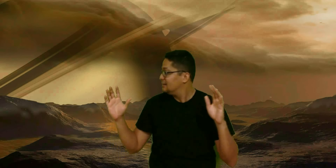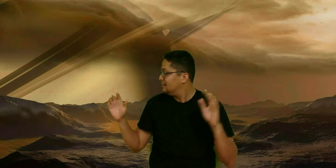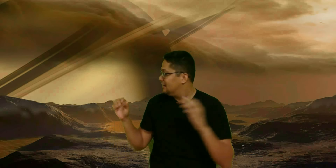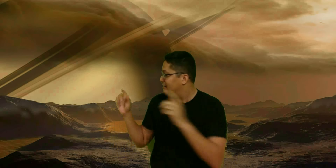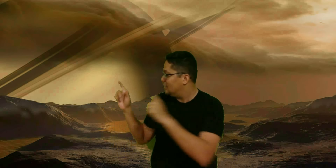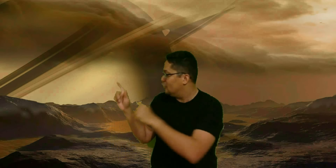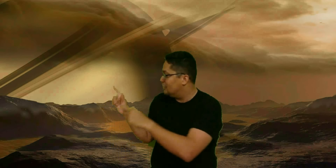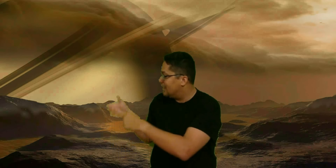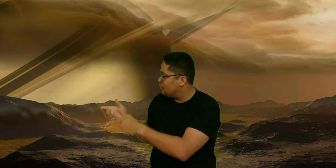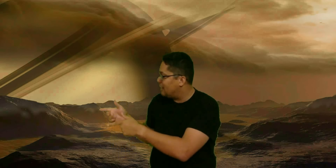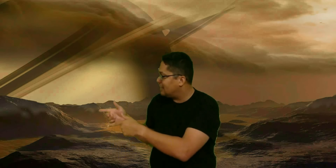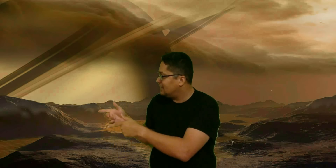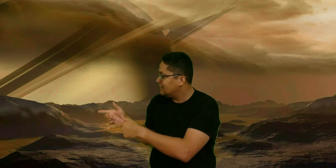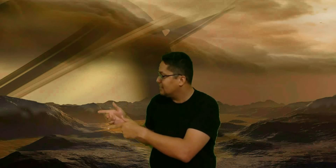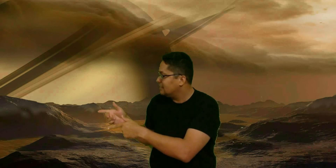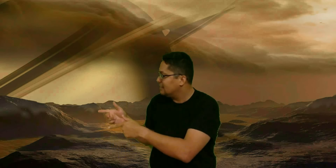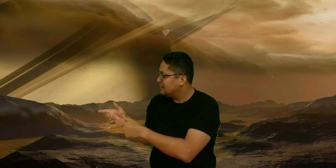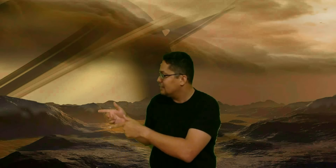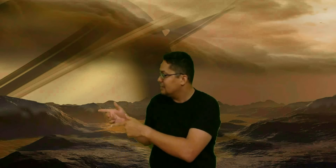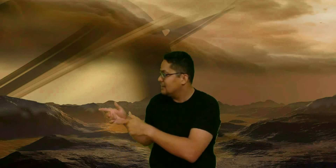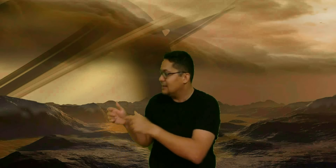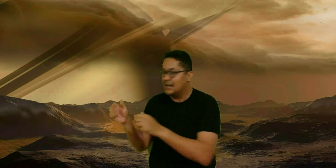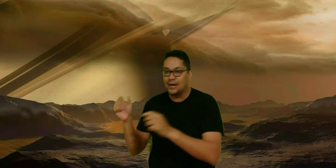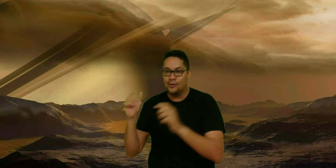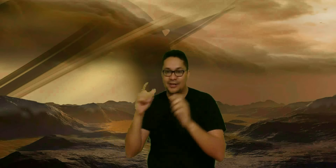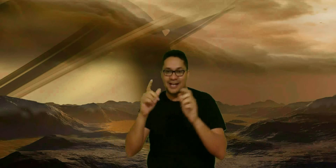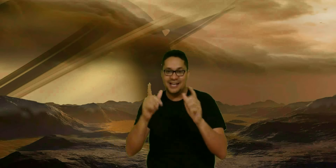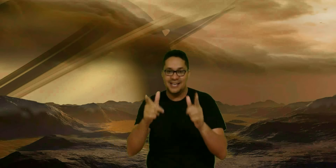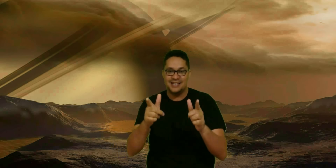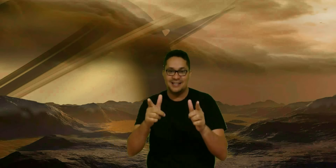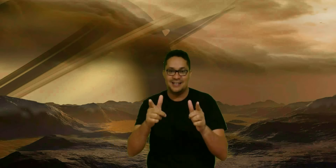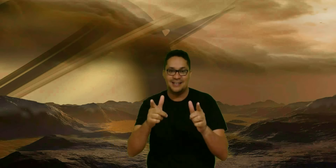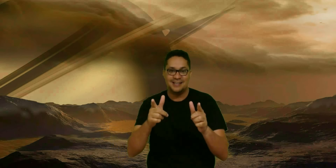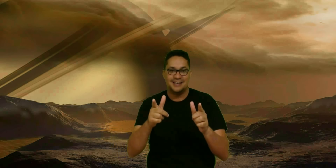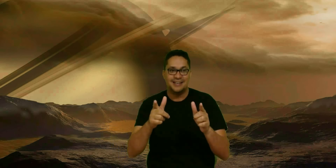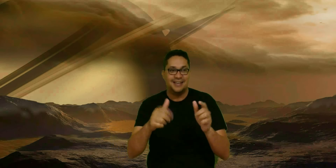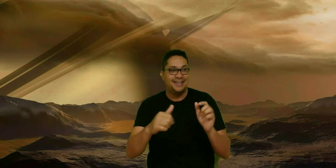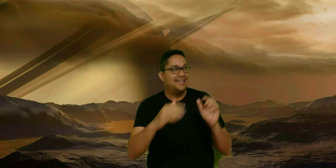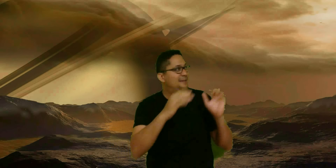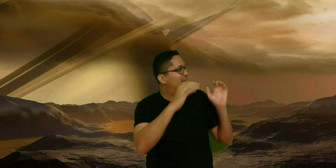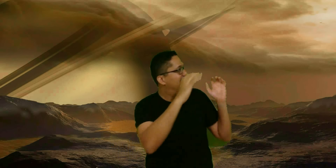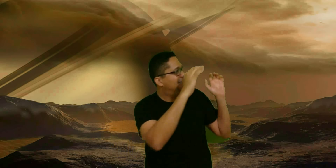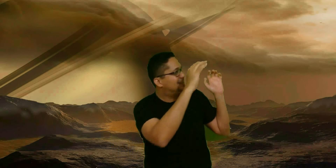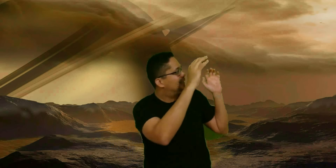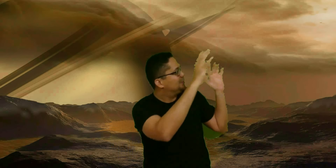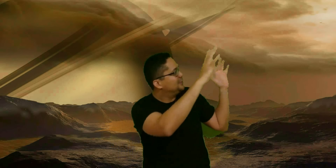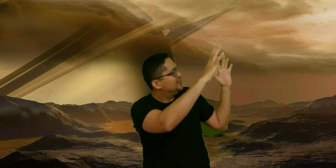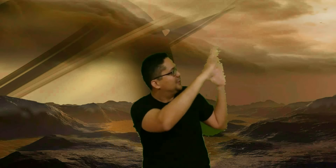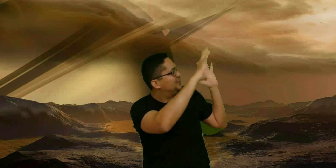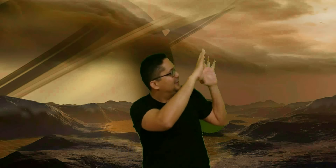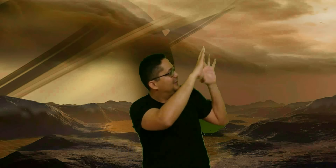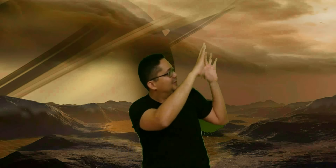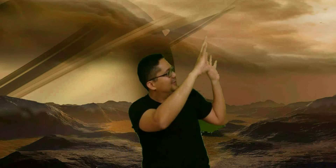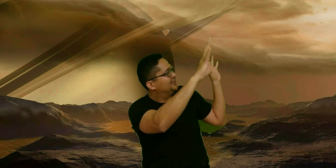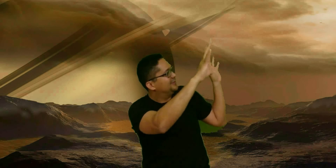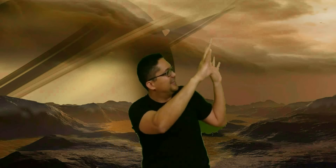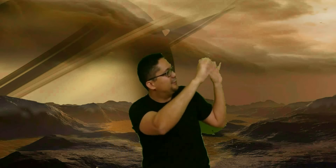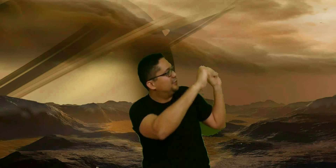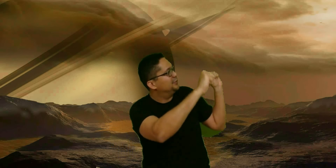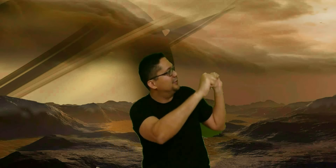Los lagos Atá. Las colinas allá. Y el planeta Saturno de fondo.